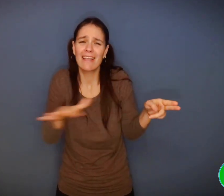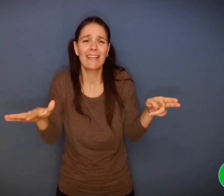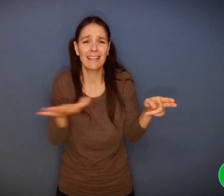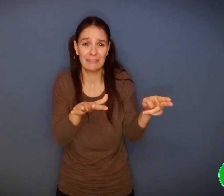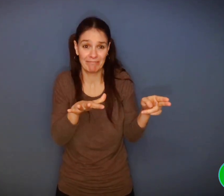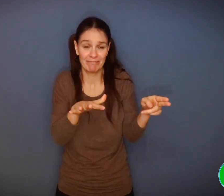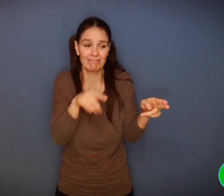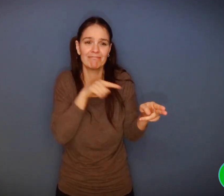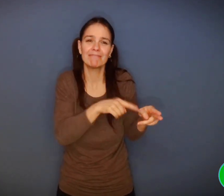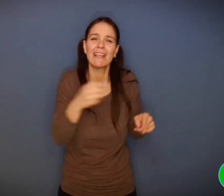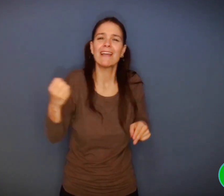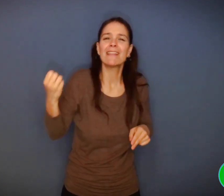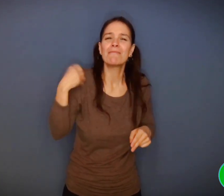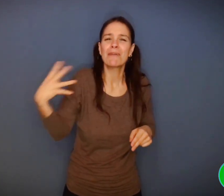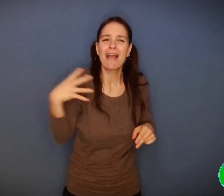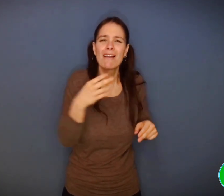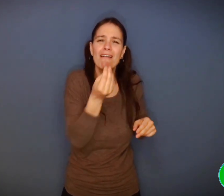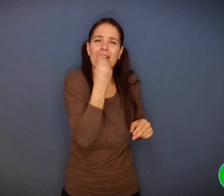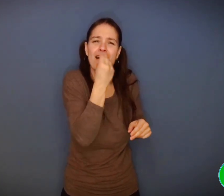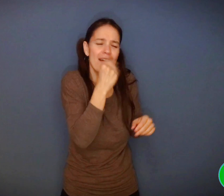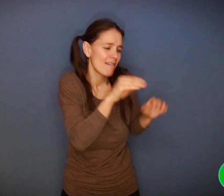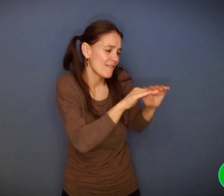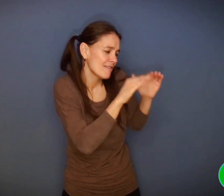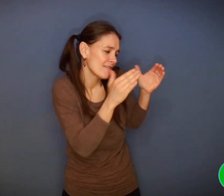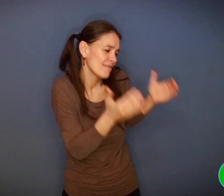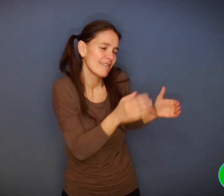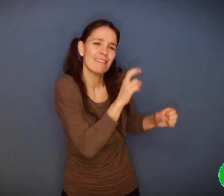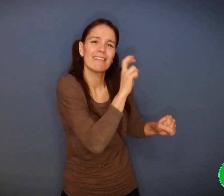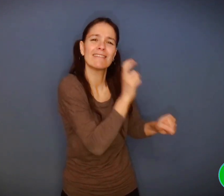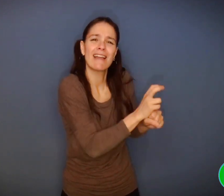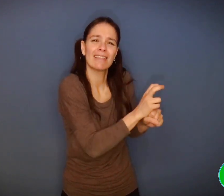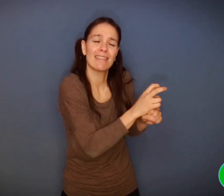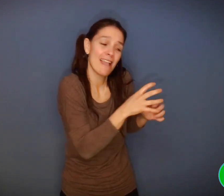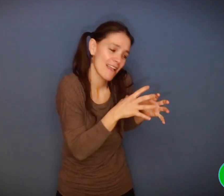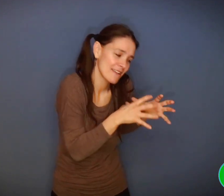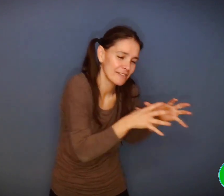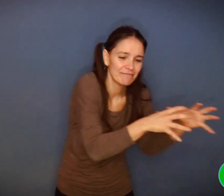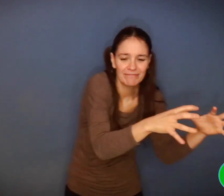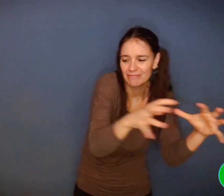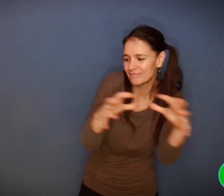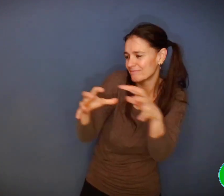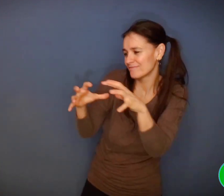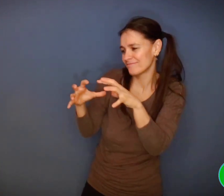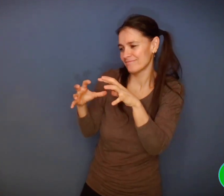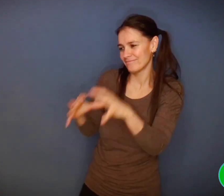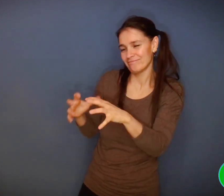Pendant tout l'hiver, Annabelle a partagé ses provisions avec Félicien.